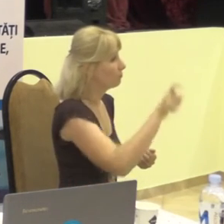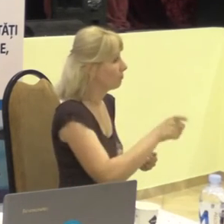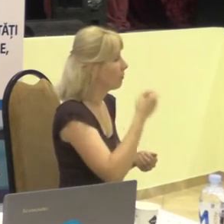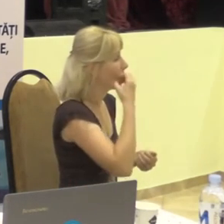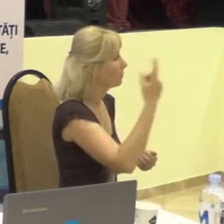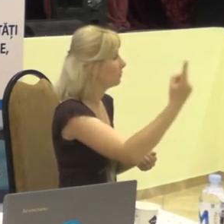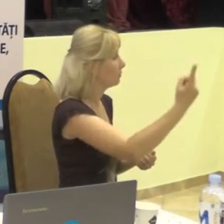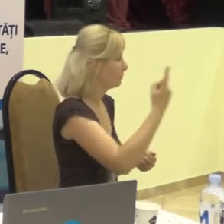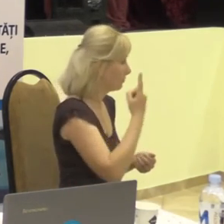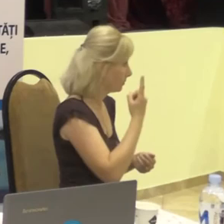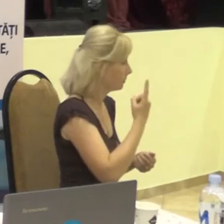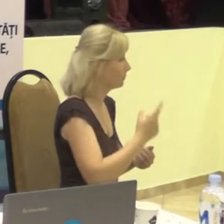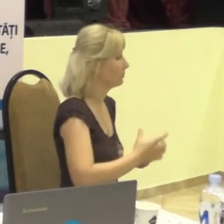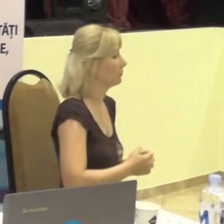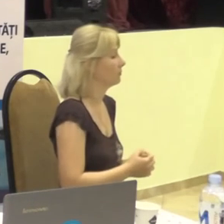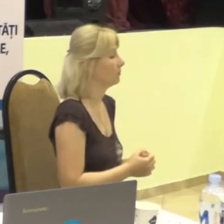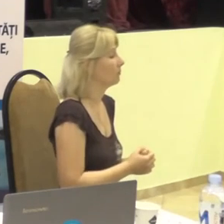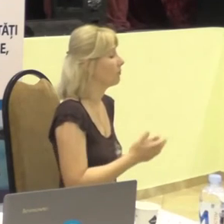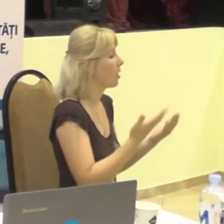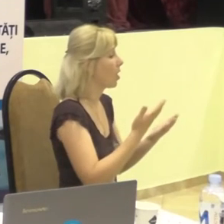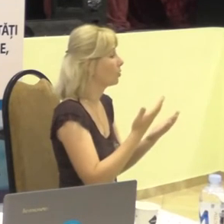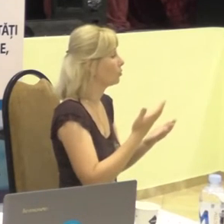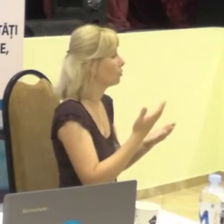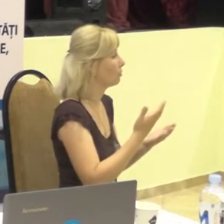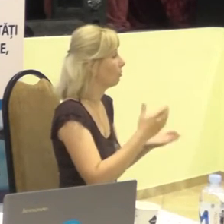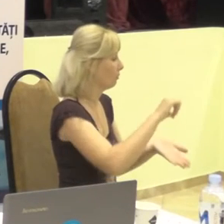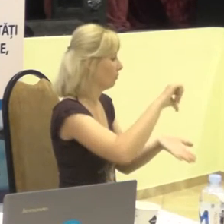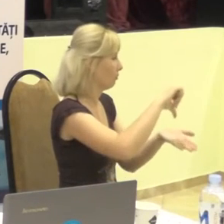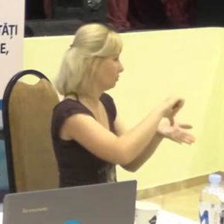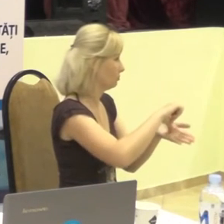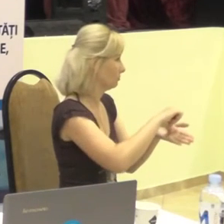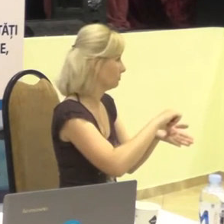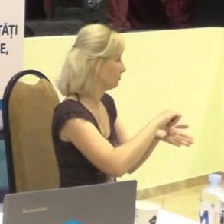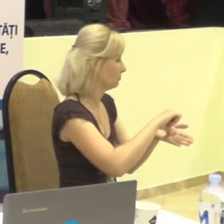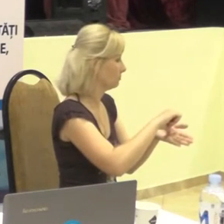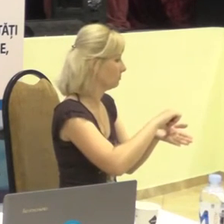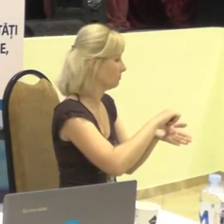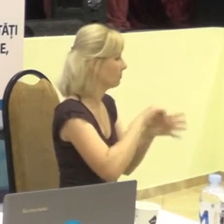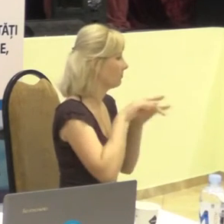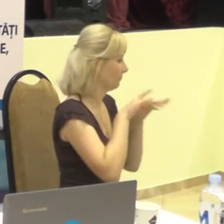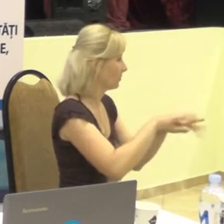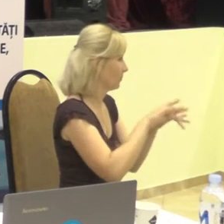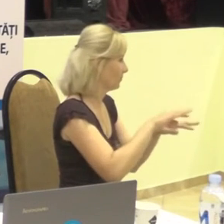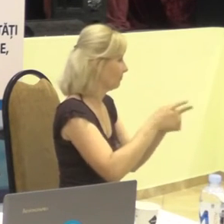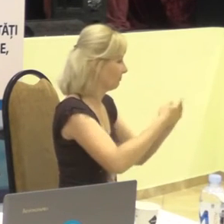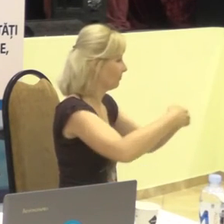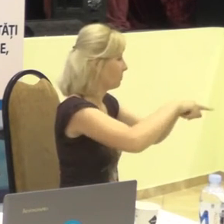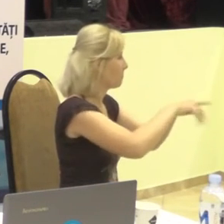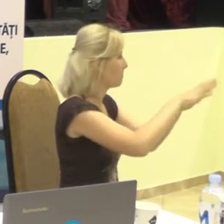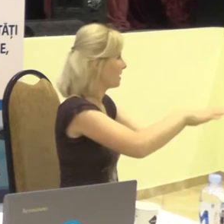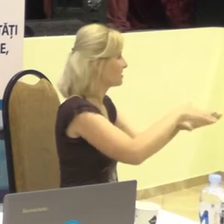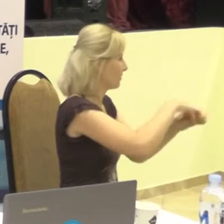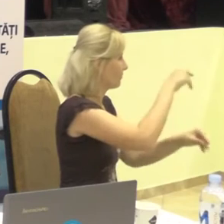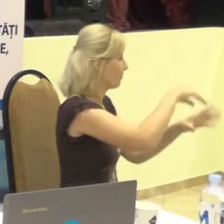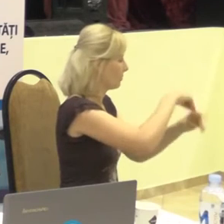persoană care este în cadrul acestei secții de vot,